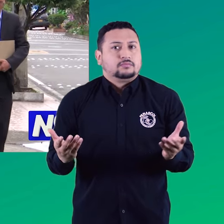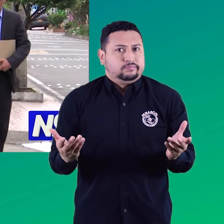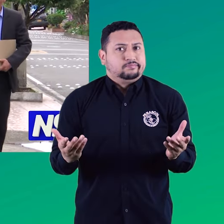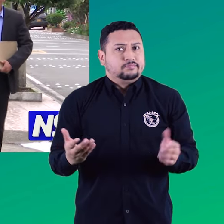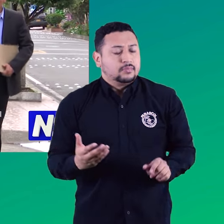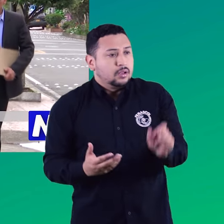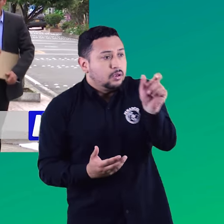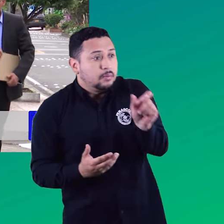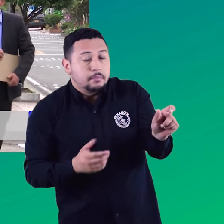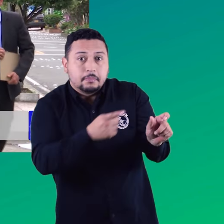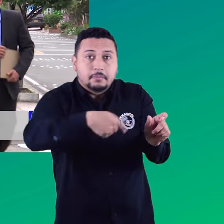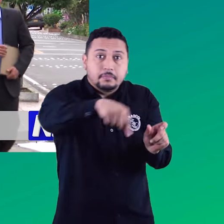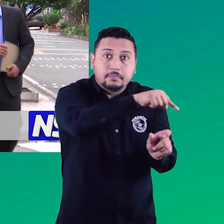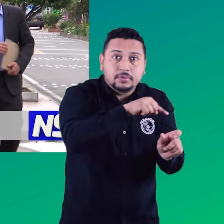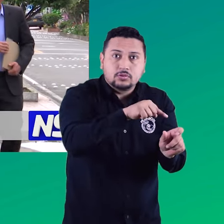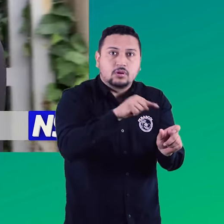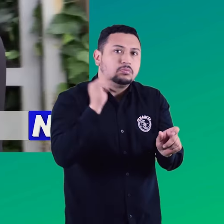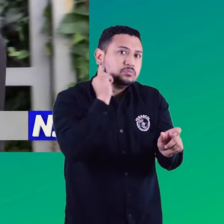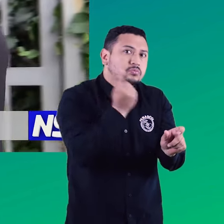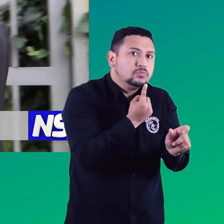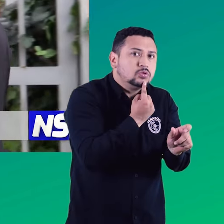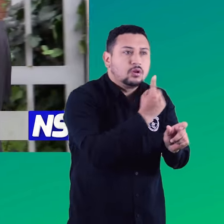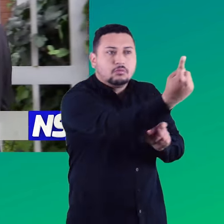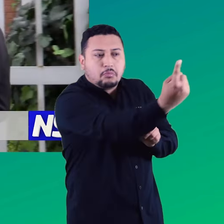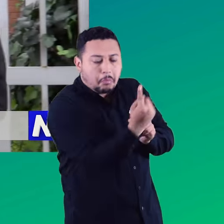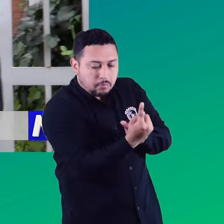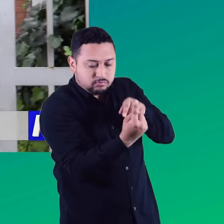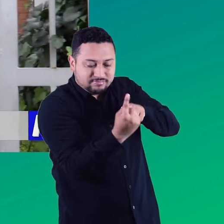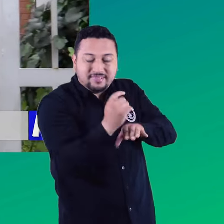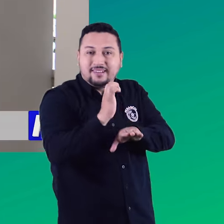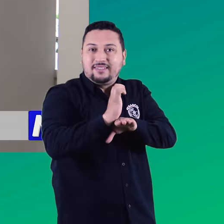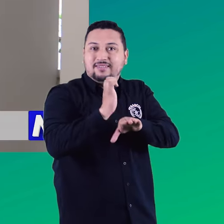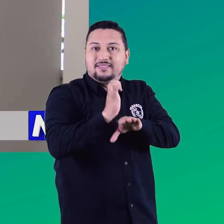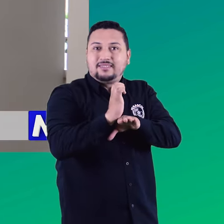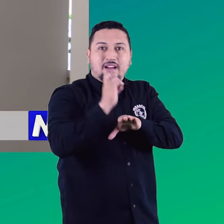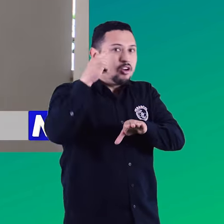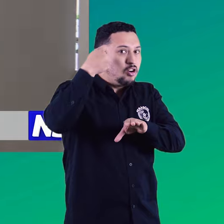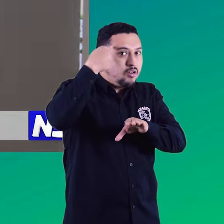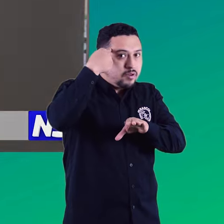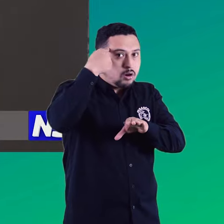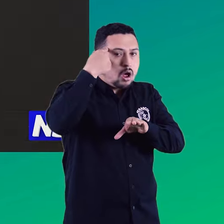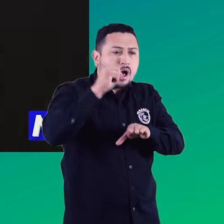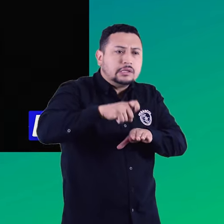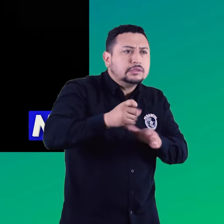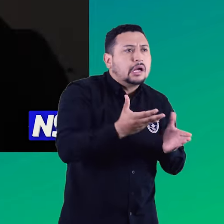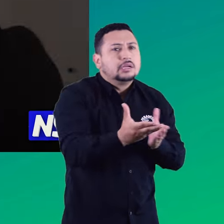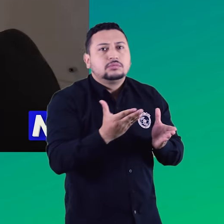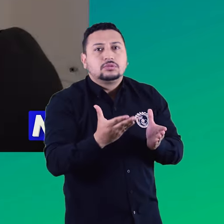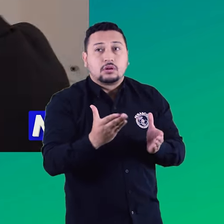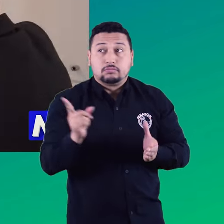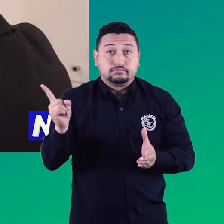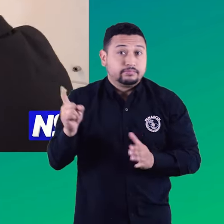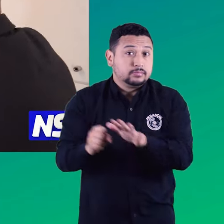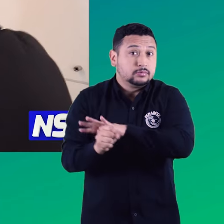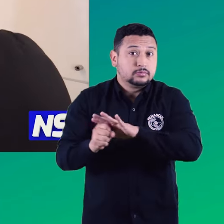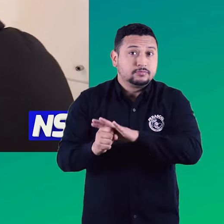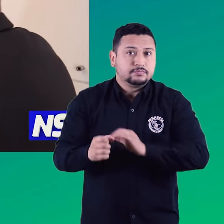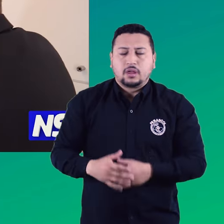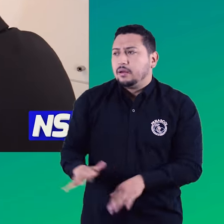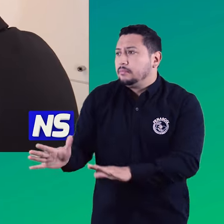Cuando una persona con discapacidad auditiva llega a una entidad estatal a solicitar un servicio, se encuentra con esta realidad. No, qué pena, no lo puedo